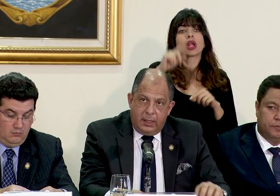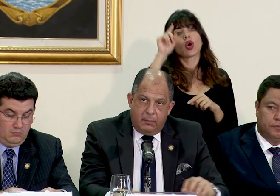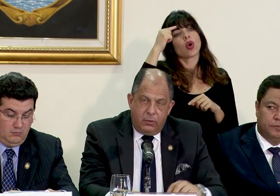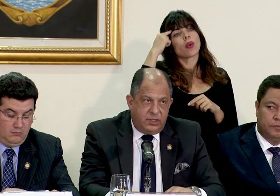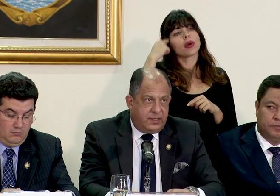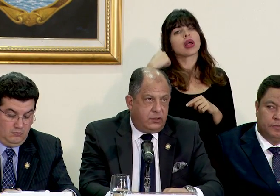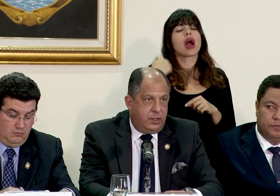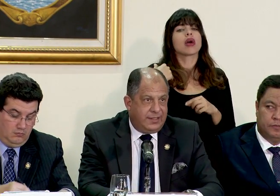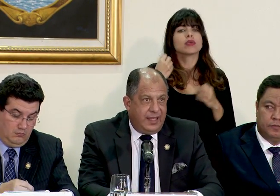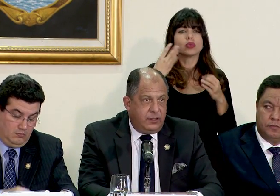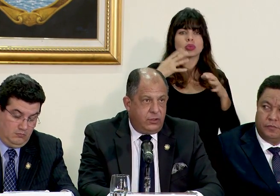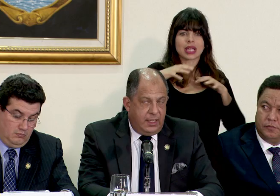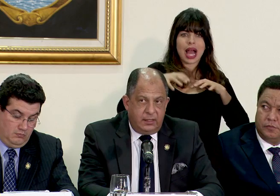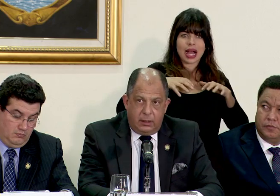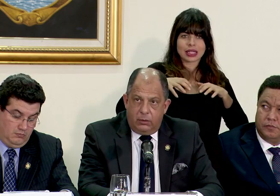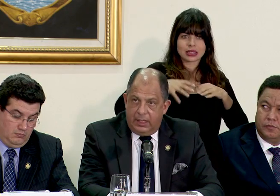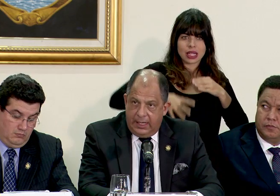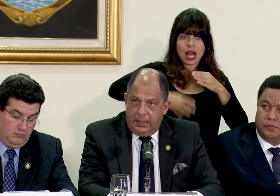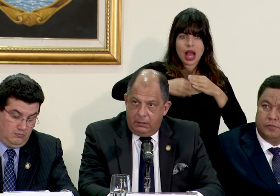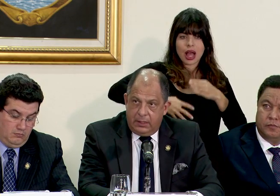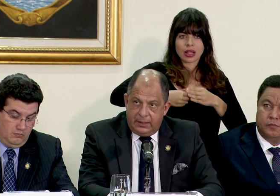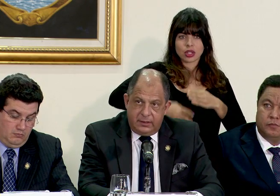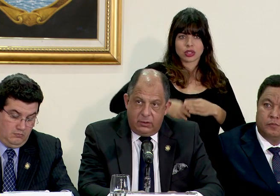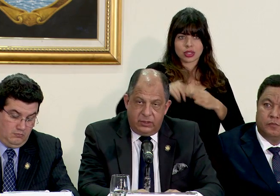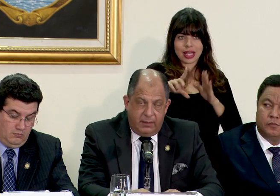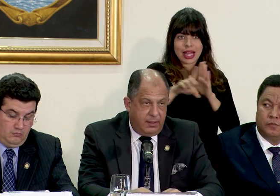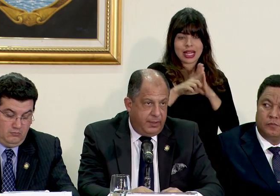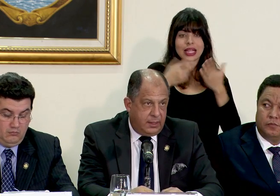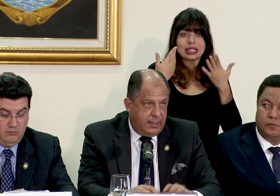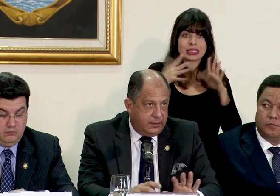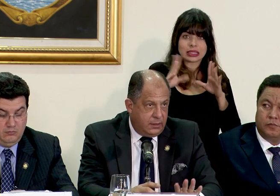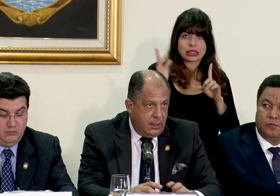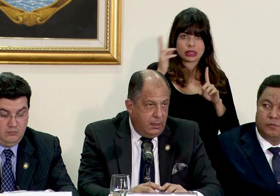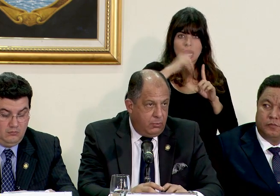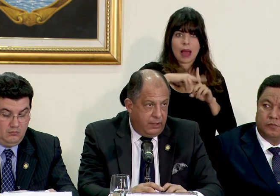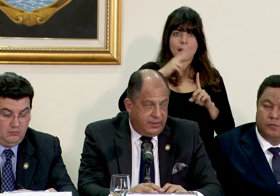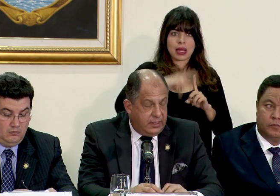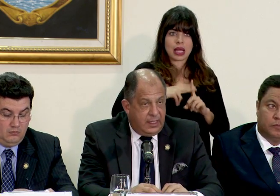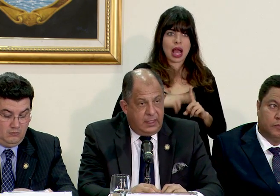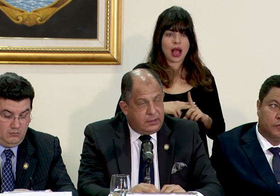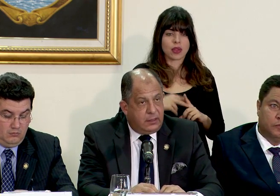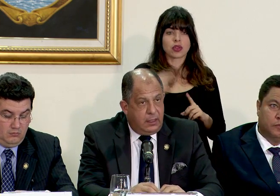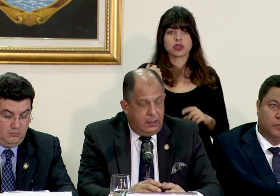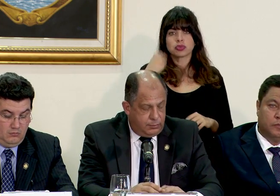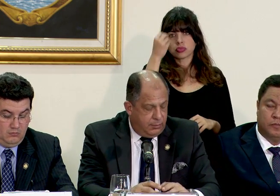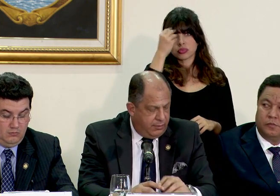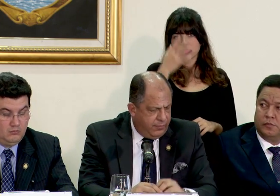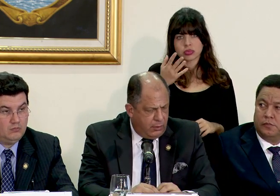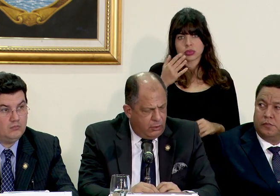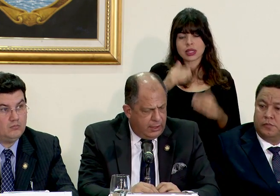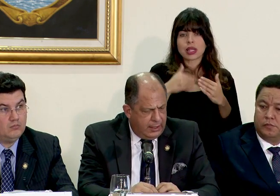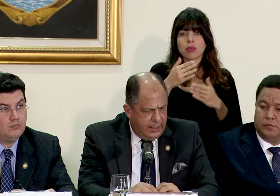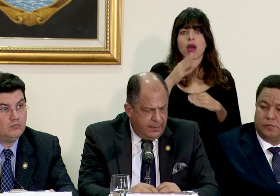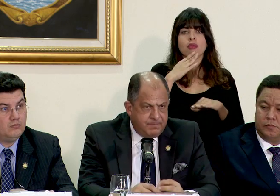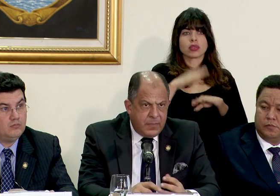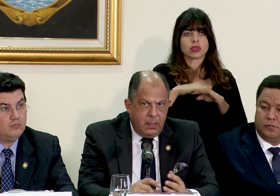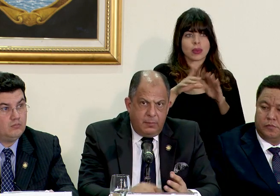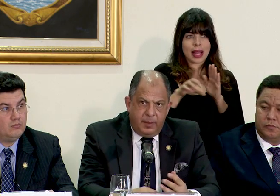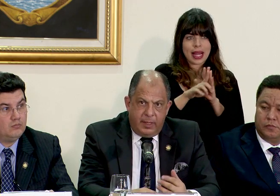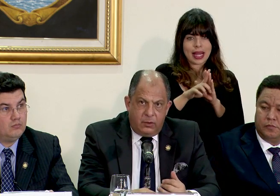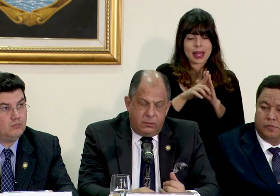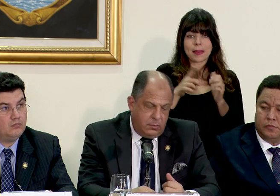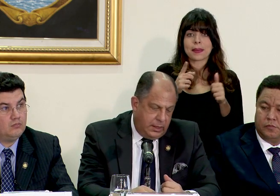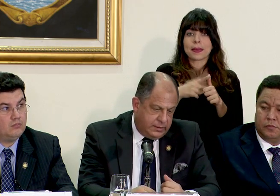tiene muchas acciones adicionales a lo de la ley que han sido ya implementadas voy a reseñarlas y después me refiero a lo de la ley